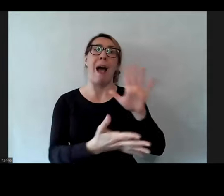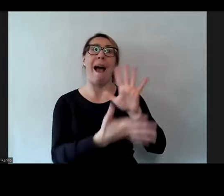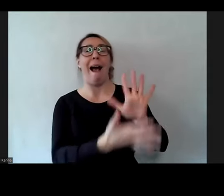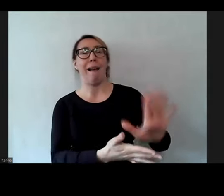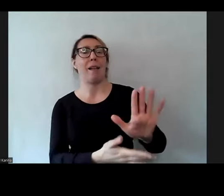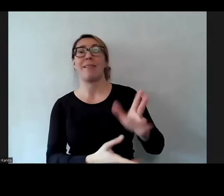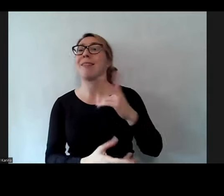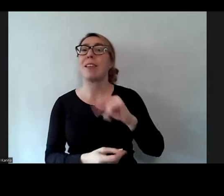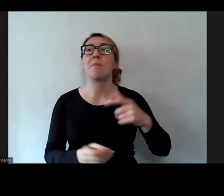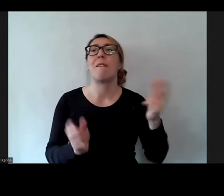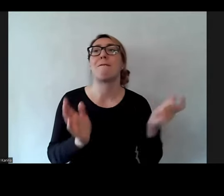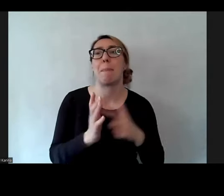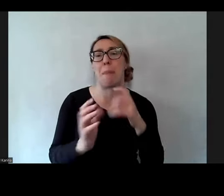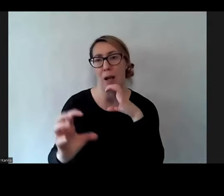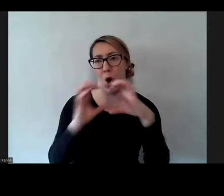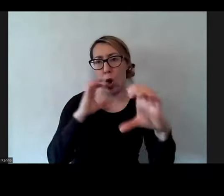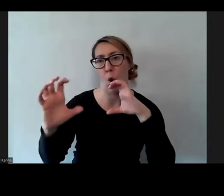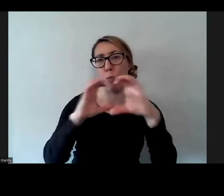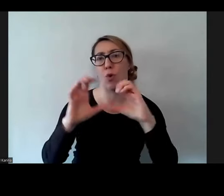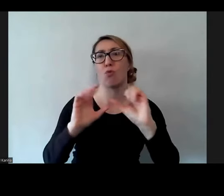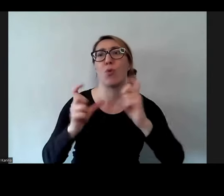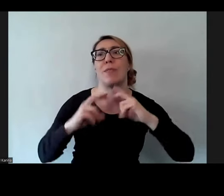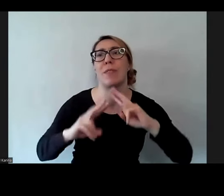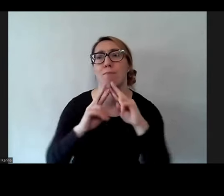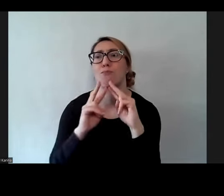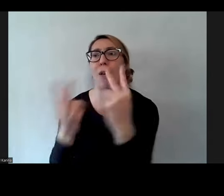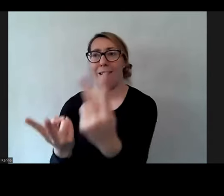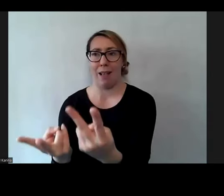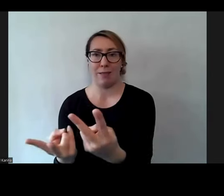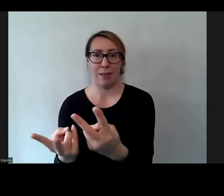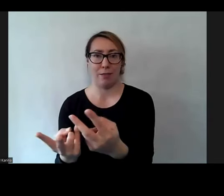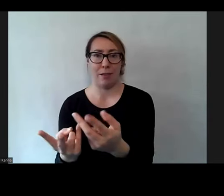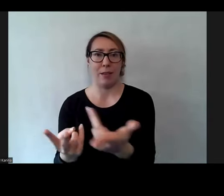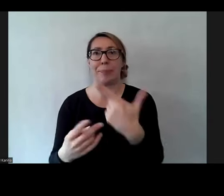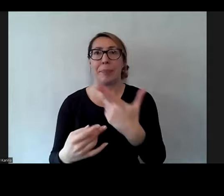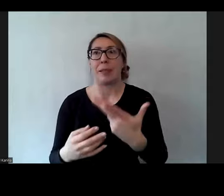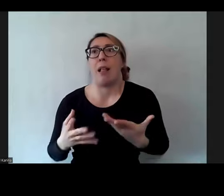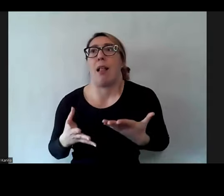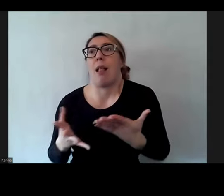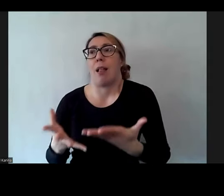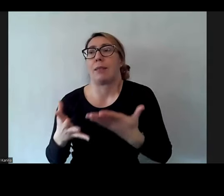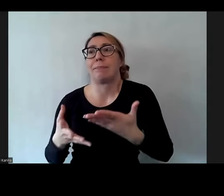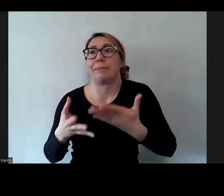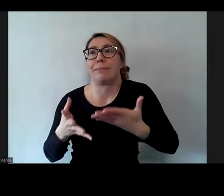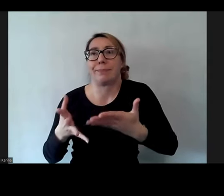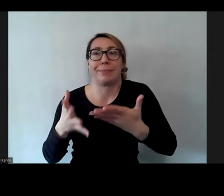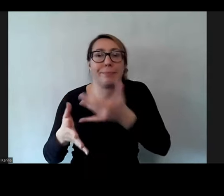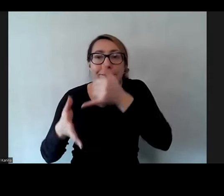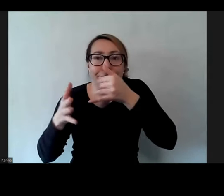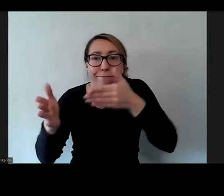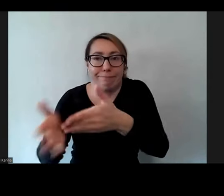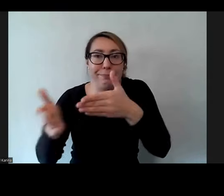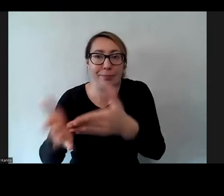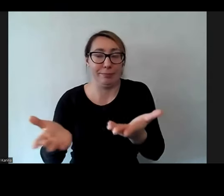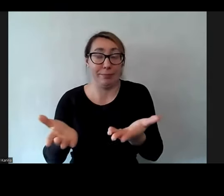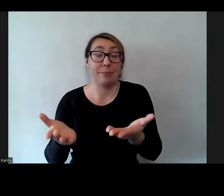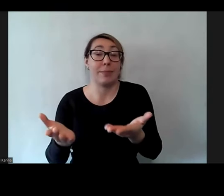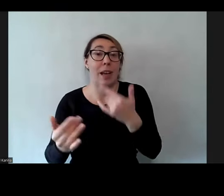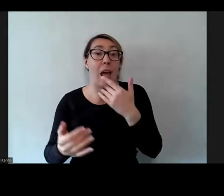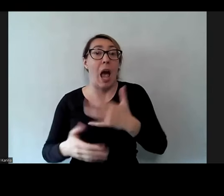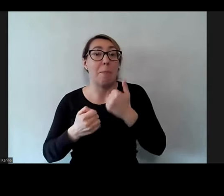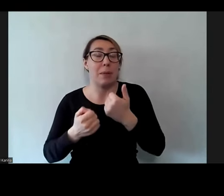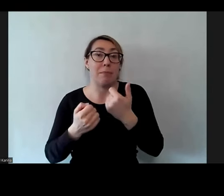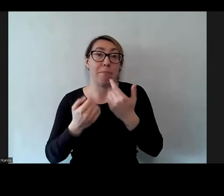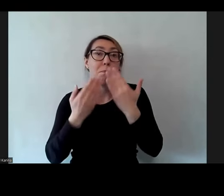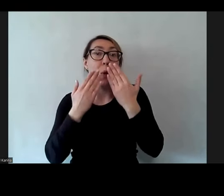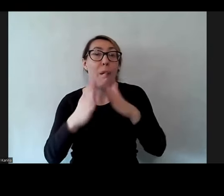ono domaga się komunikacji, ona chce coś nadać. I ono jest bezsilne. I żeby sobie uświadomić ten poziom